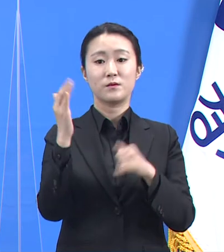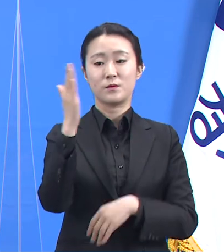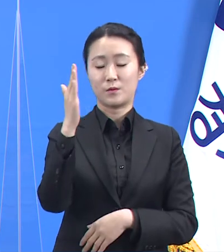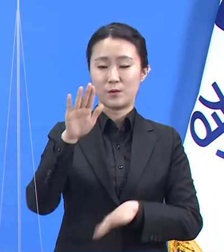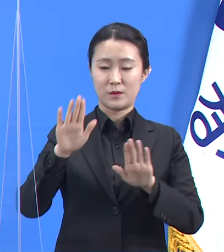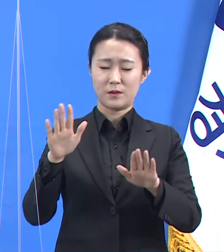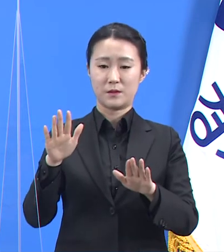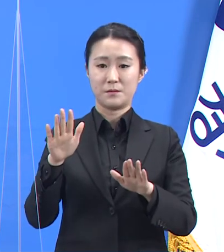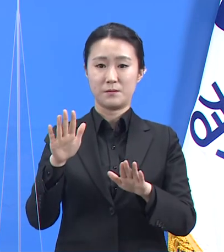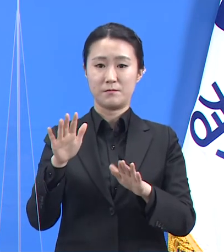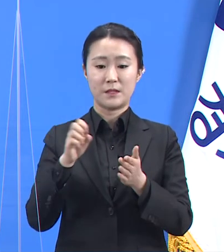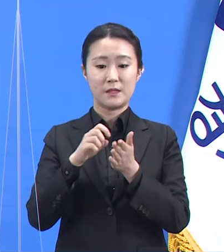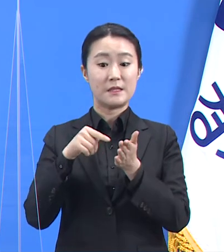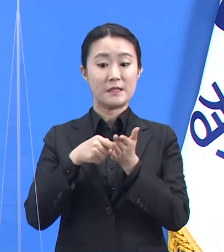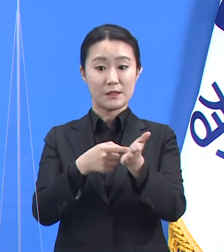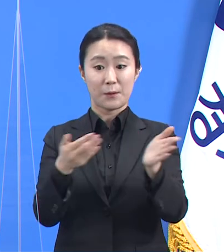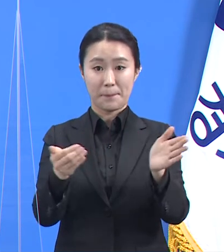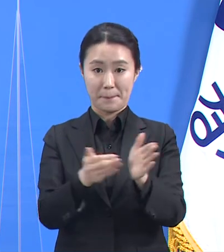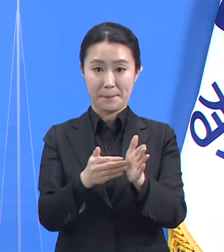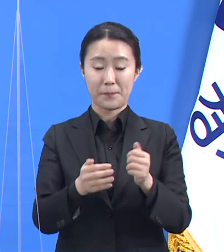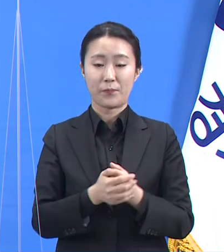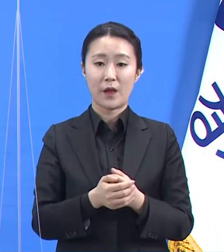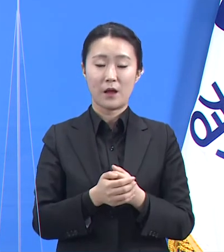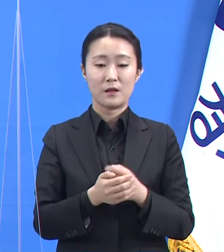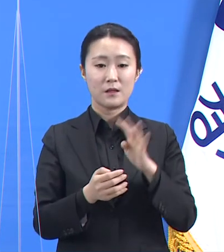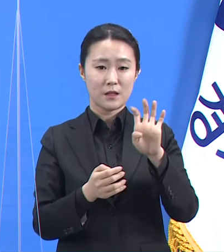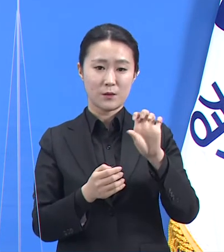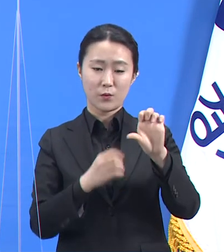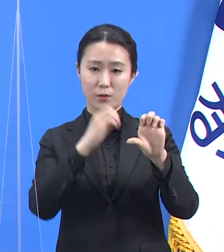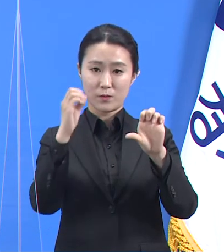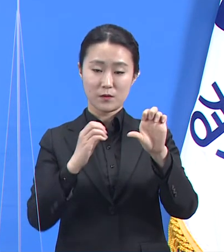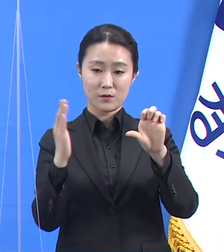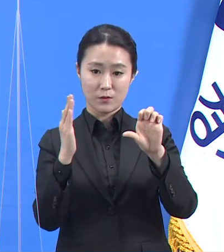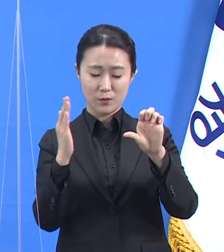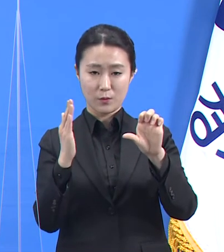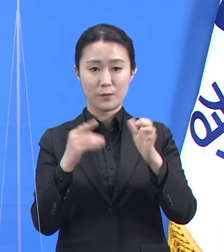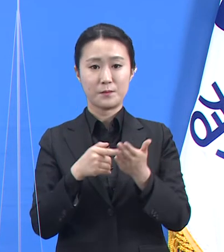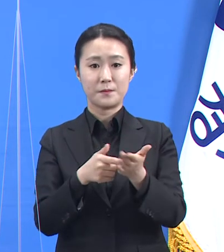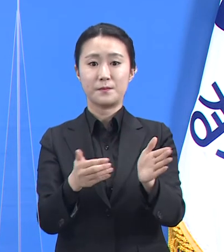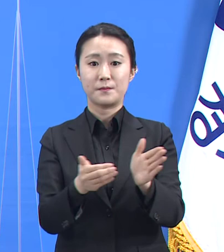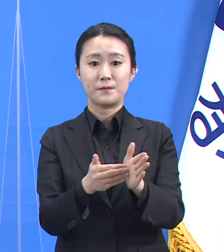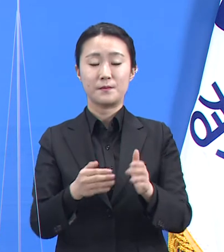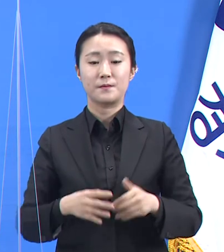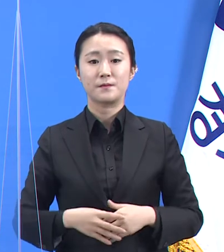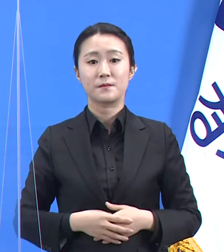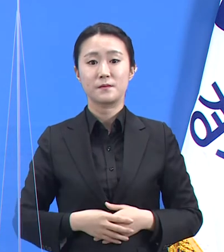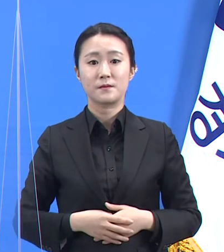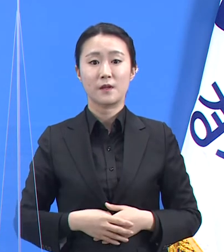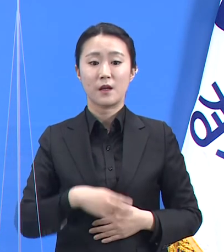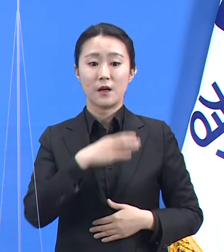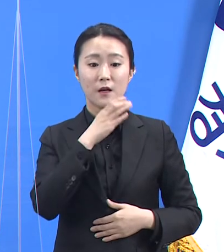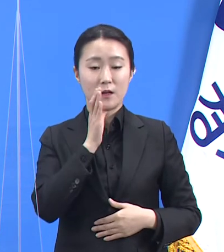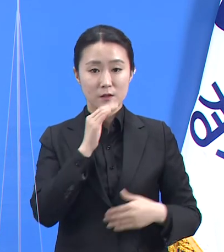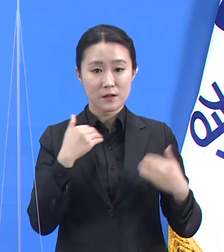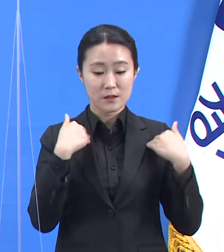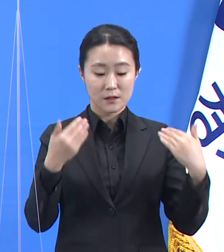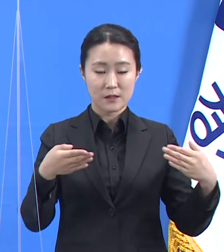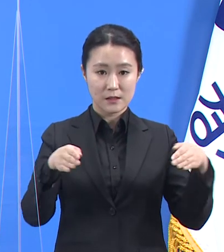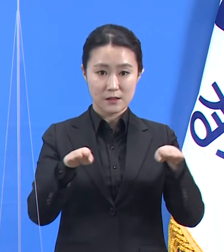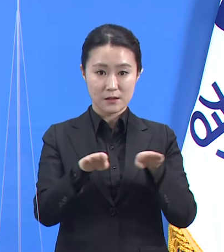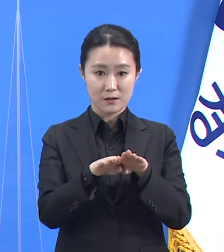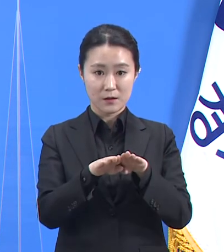현재까지의 동의율은 45.5%입니다. 노인시설 입소자 및 종사자들은